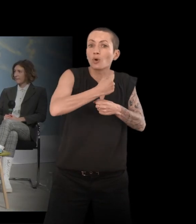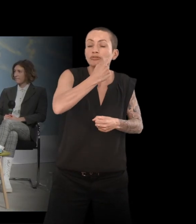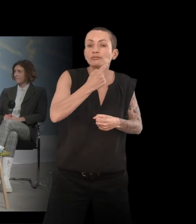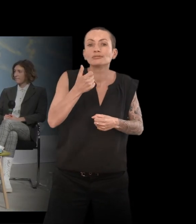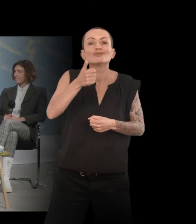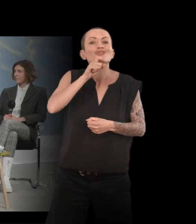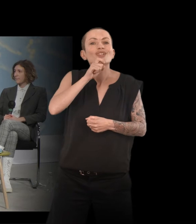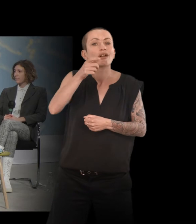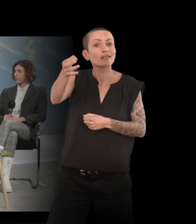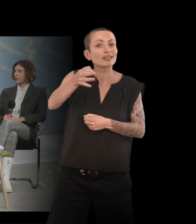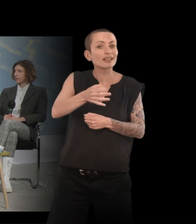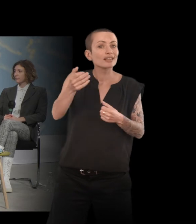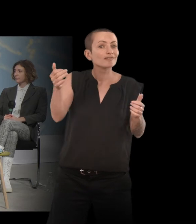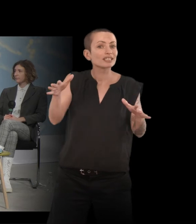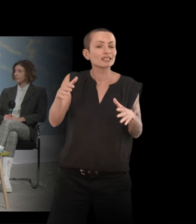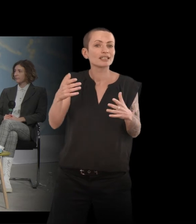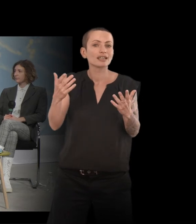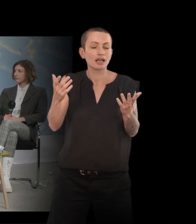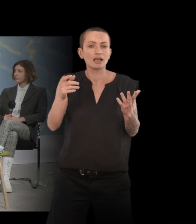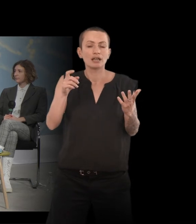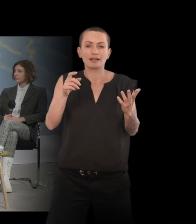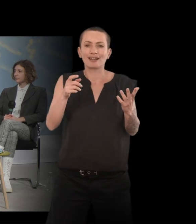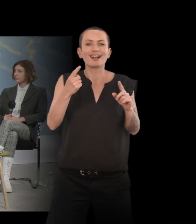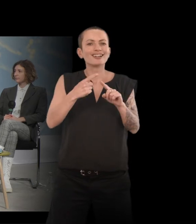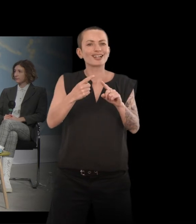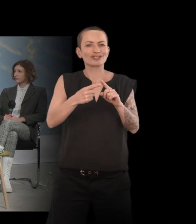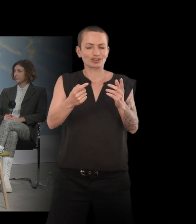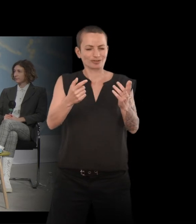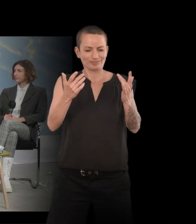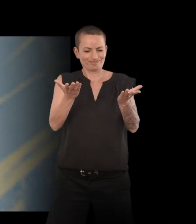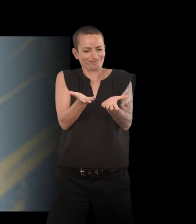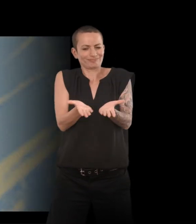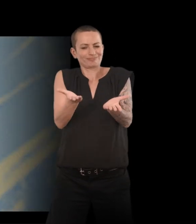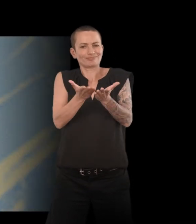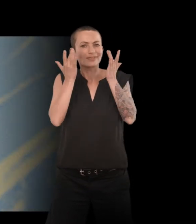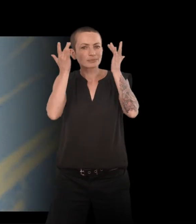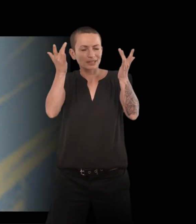dans le fait qu'il y a quelque chose de l'ordre de la discontinuité, dans cette expérience, du désordre,